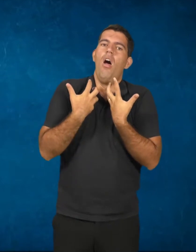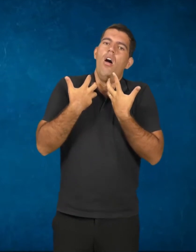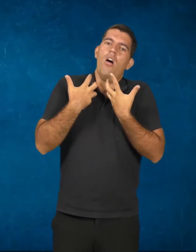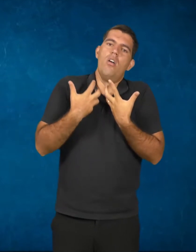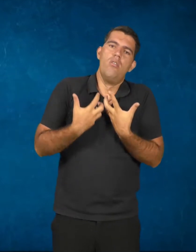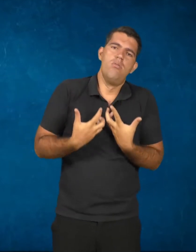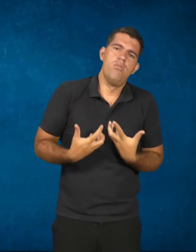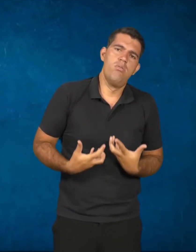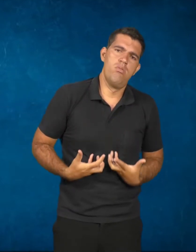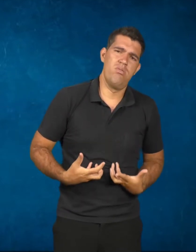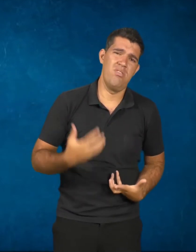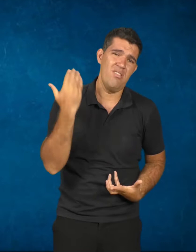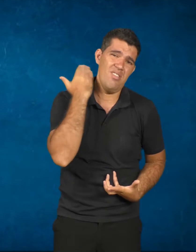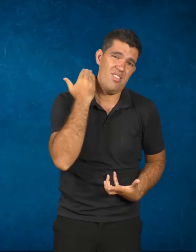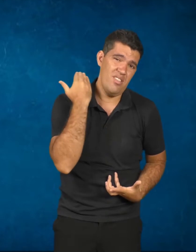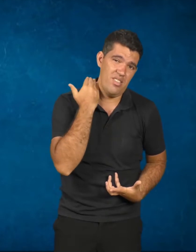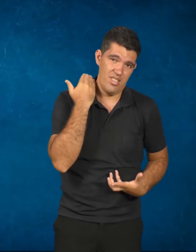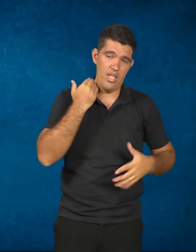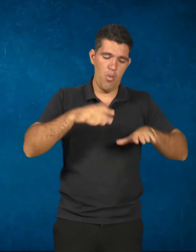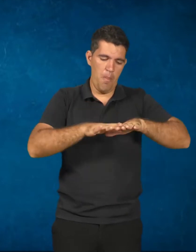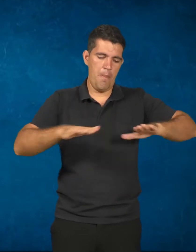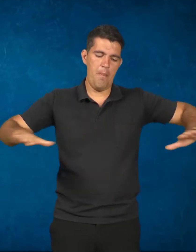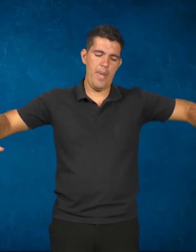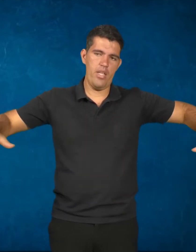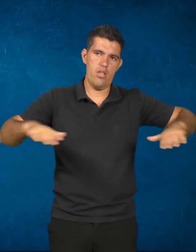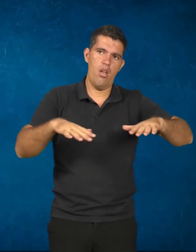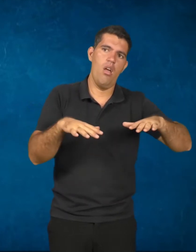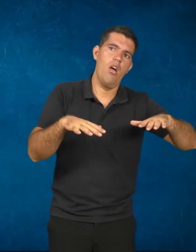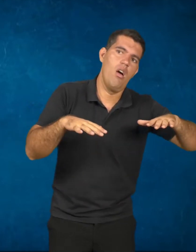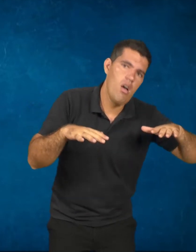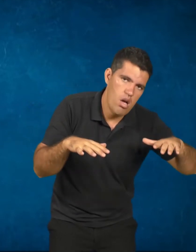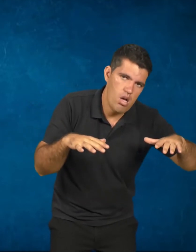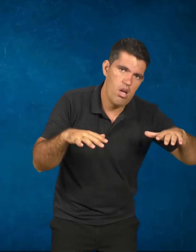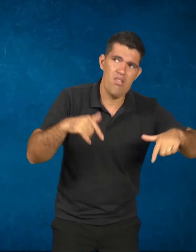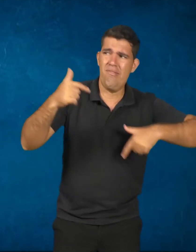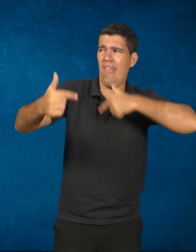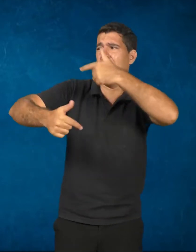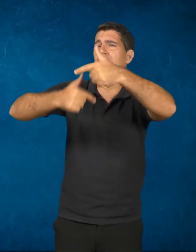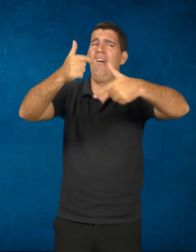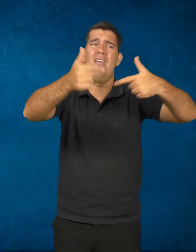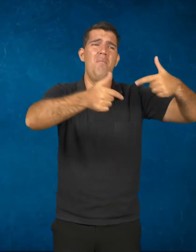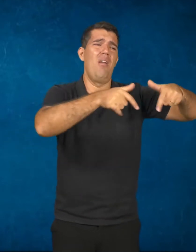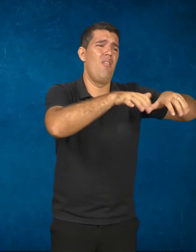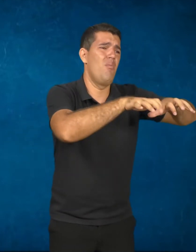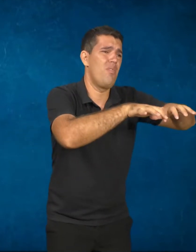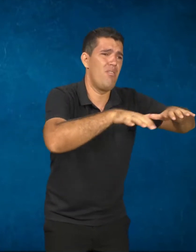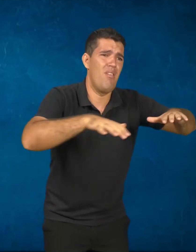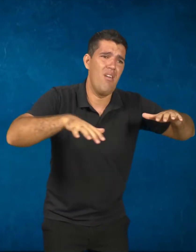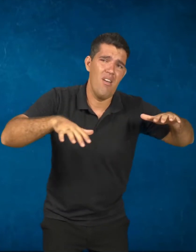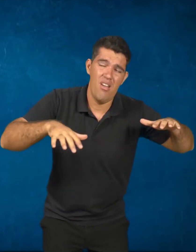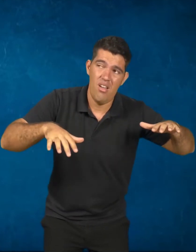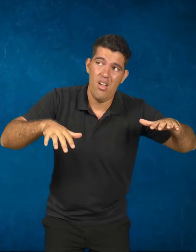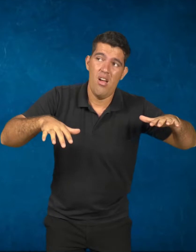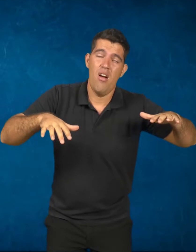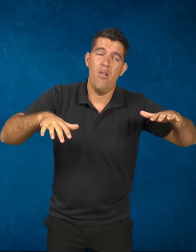uma mesa, abarrotada de serviço, seu computador do lado e ele deitado ali.